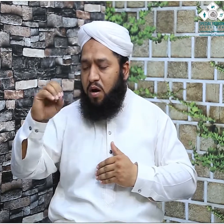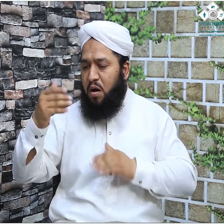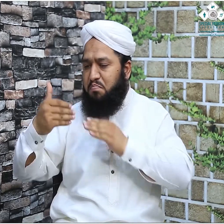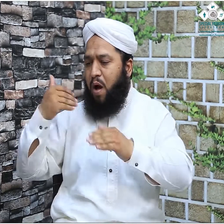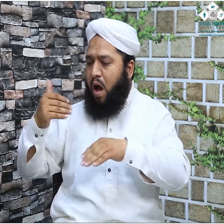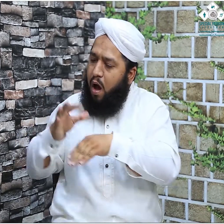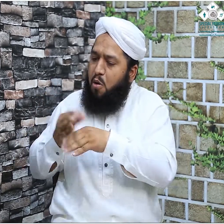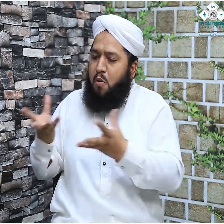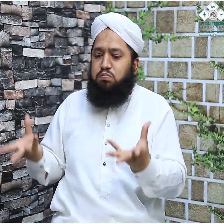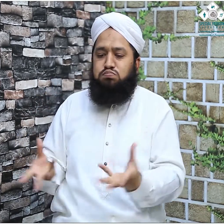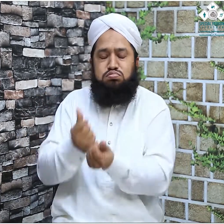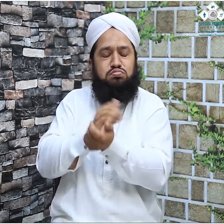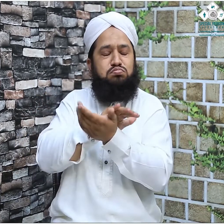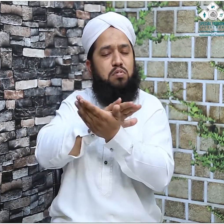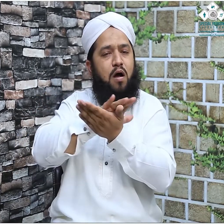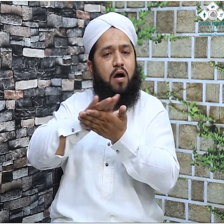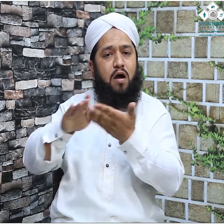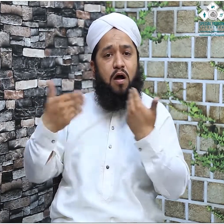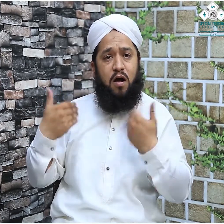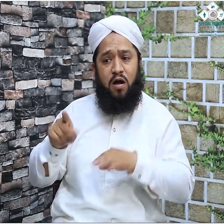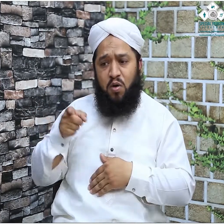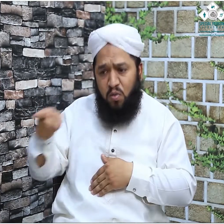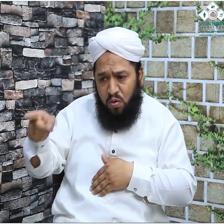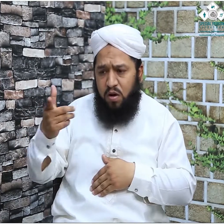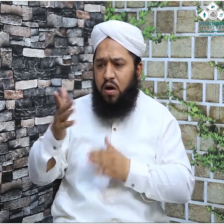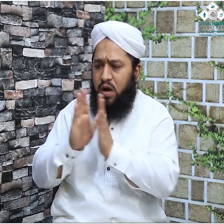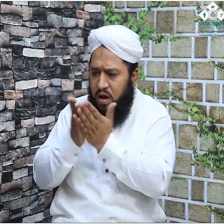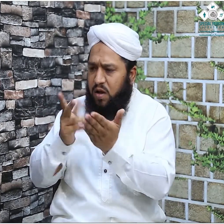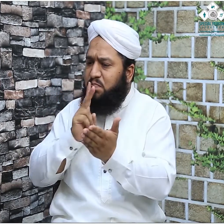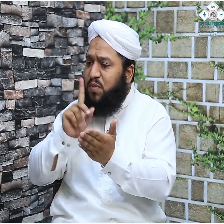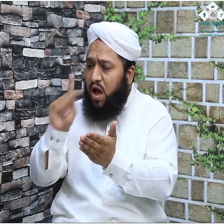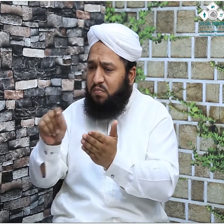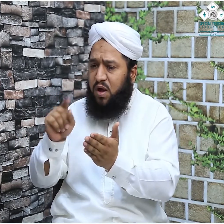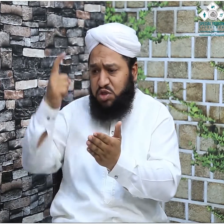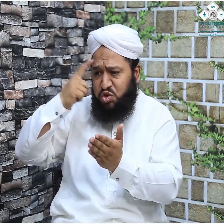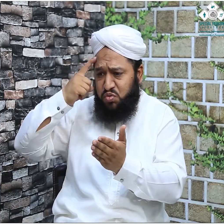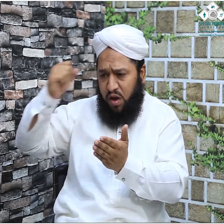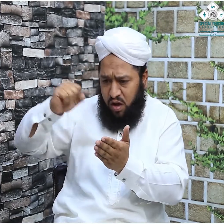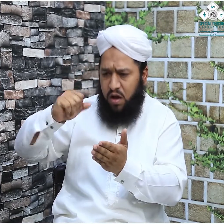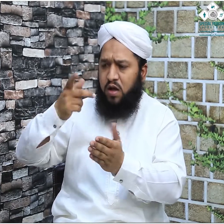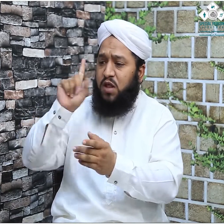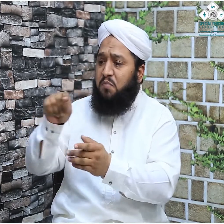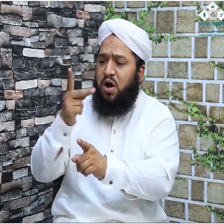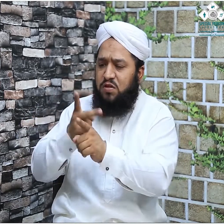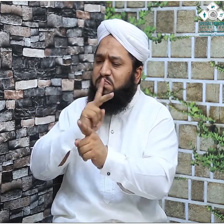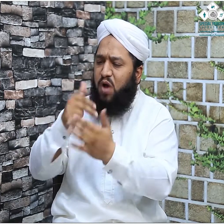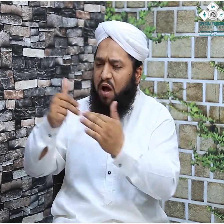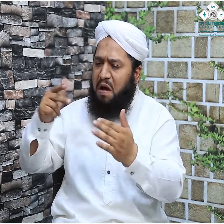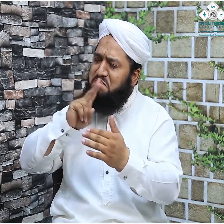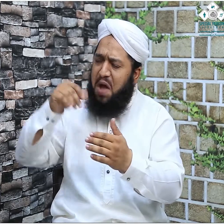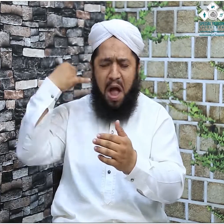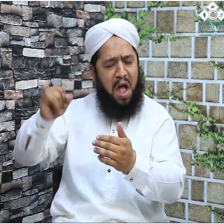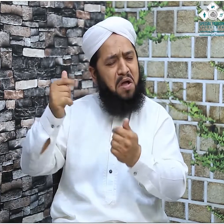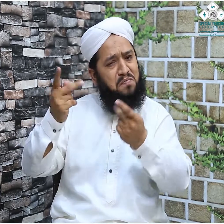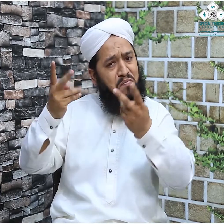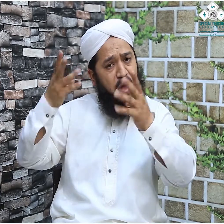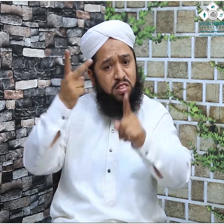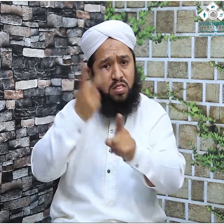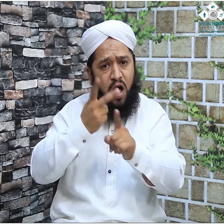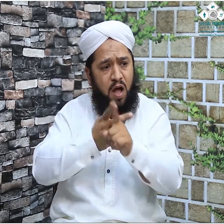تھے اور شریعت اسلامیہ سے بلکل ٹکراتے تھے وہ اگینسٹ اسلامی رولنگز چلتا تھا اور وہ ایسا کام ہو رہا تھا ایسی تعلیم